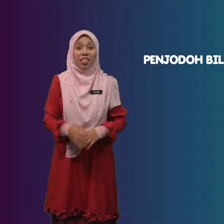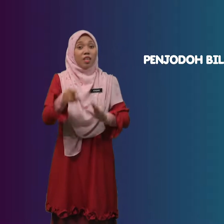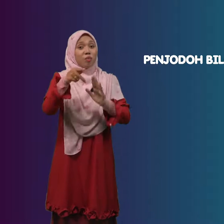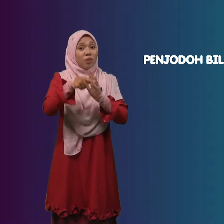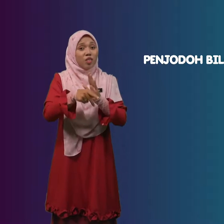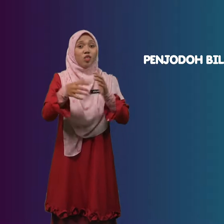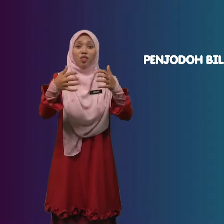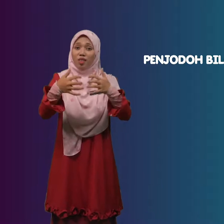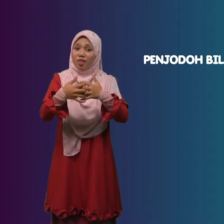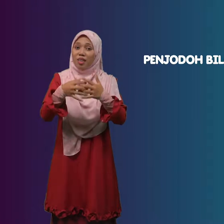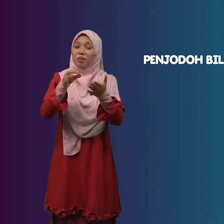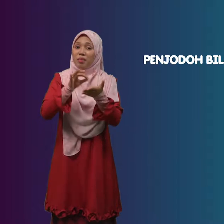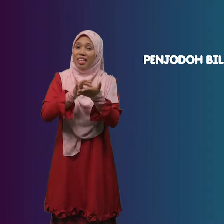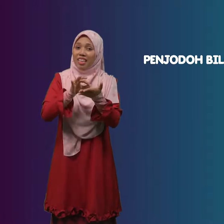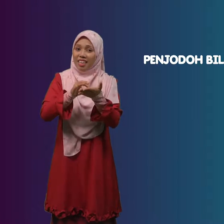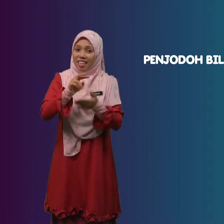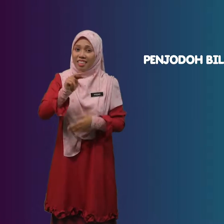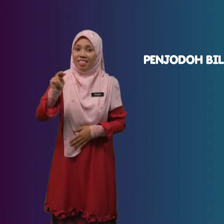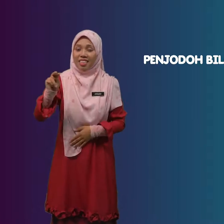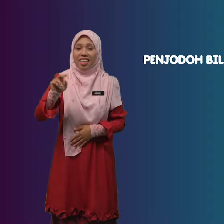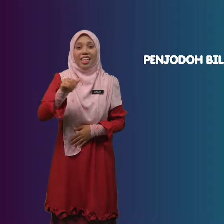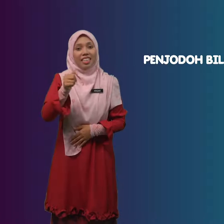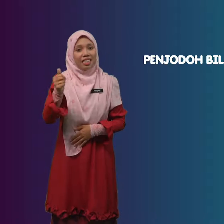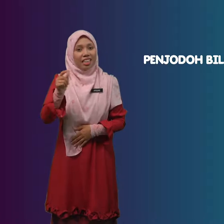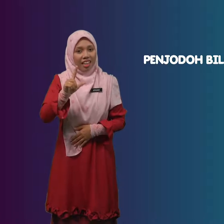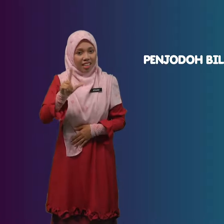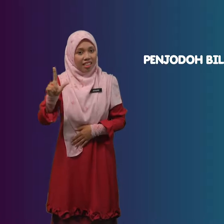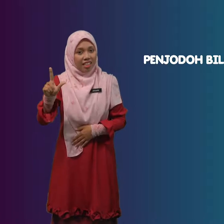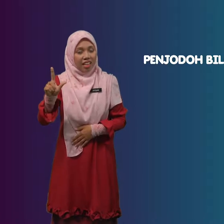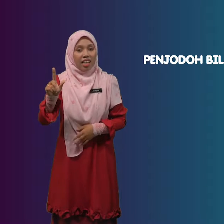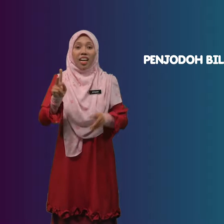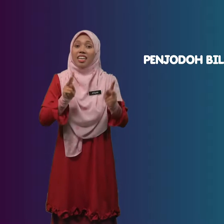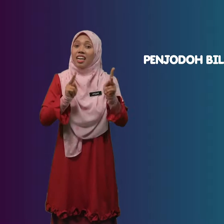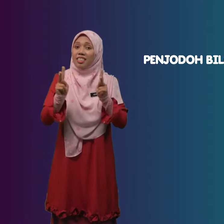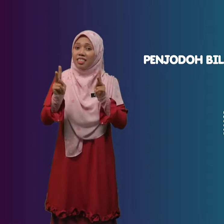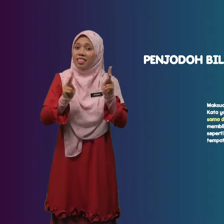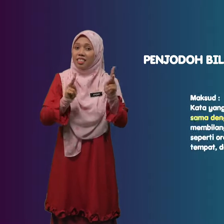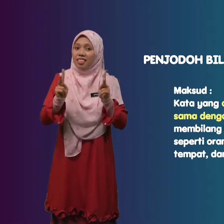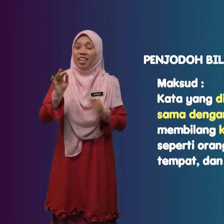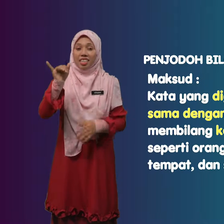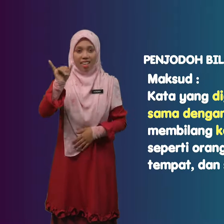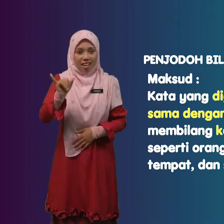Penjodoh bilangan ialah kata yang